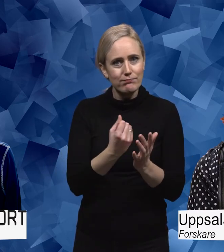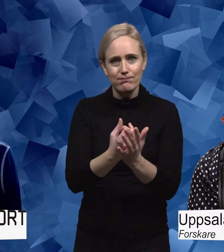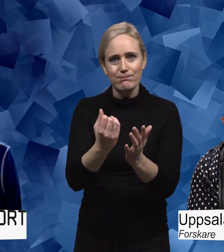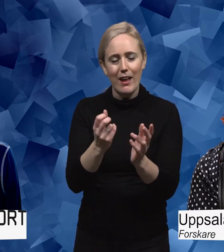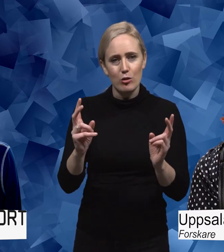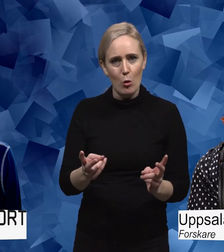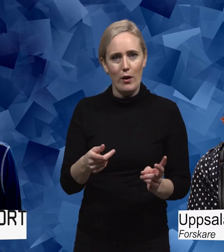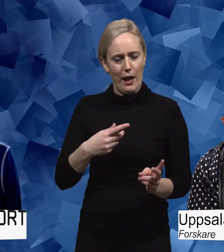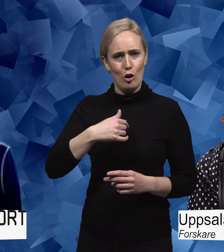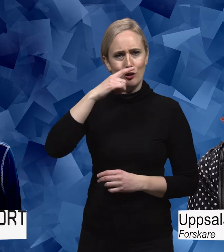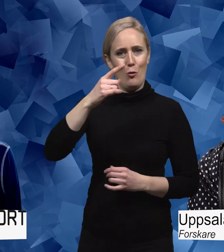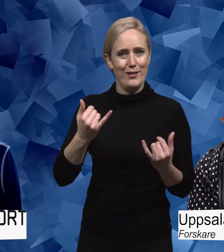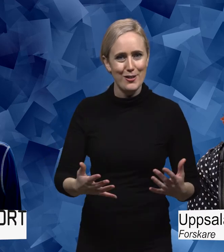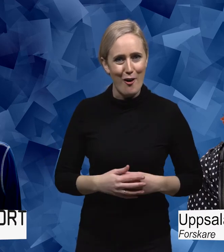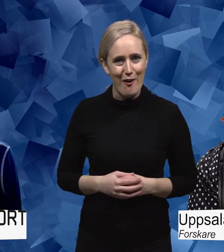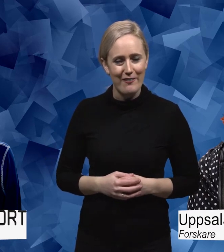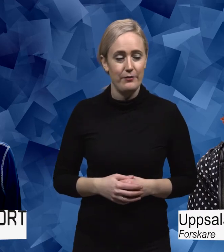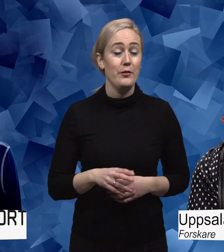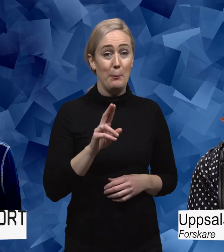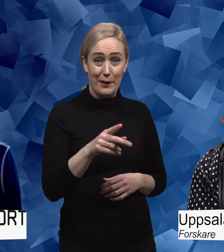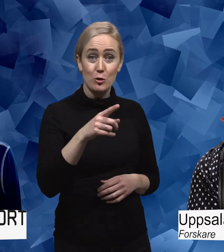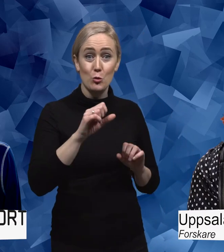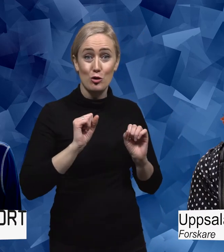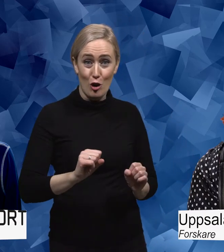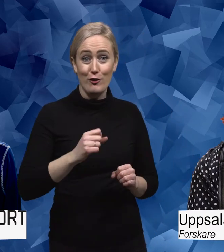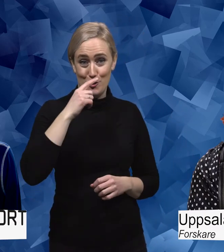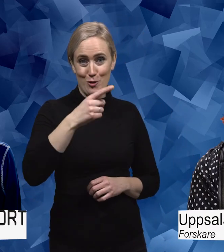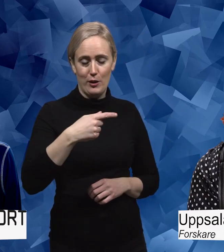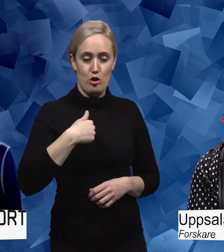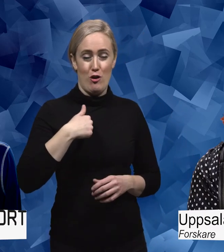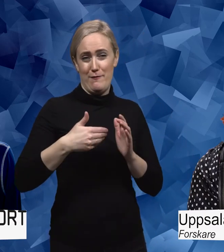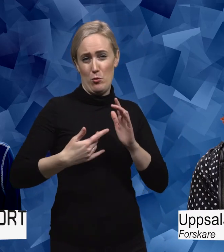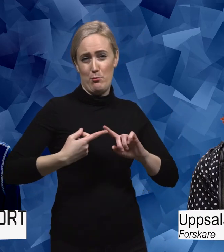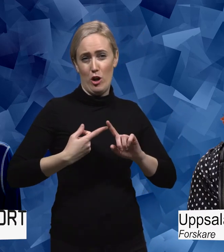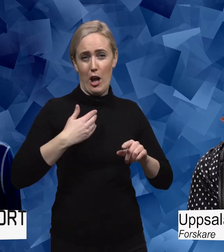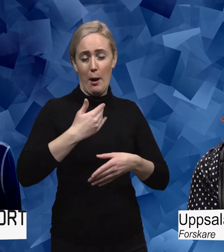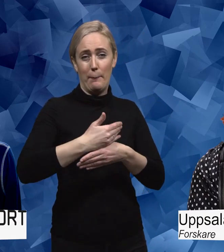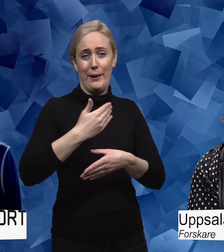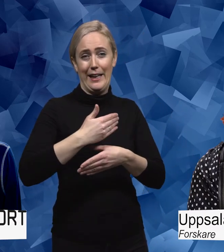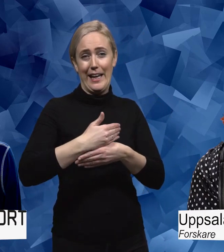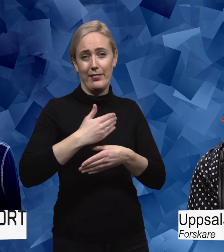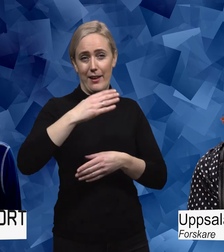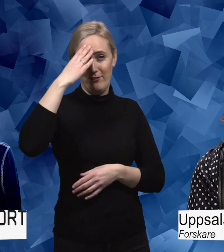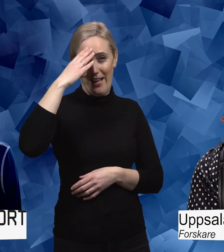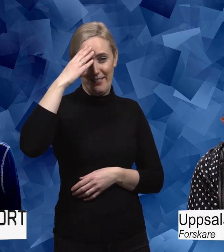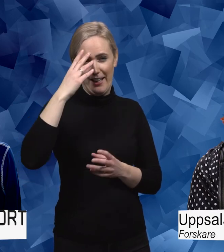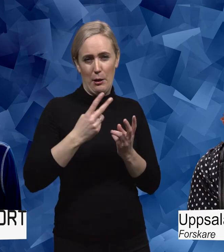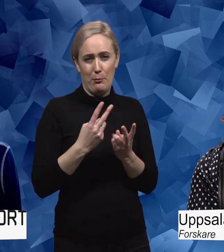har. Det är jag väldigt stolt över. Det ska det verkligen vara. Jag är ju beteendevetare i botten. Så self-efficacy har jag petat i väldigt mycket. Men kan du